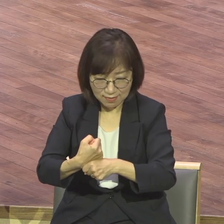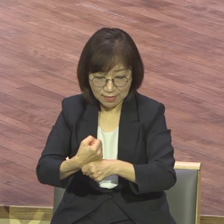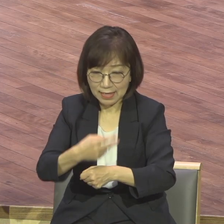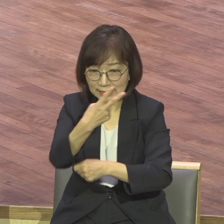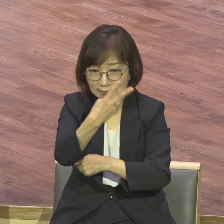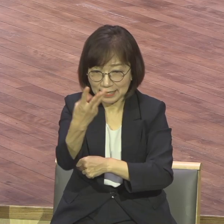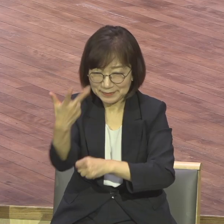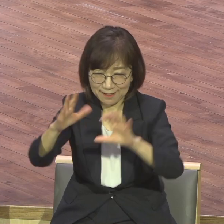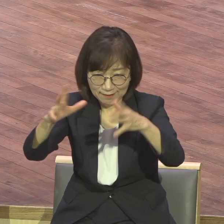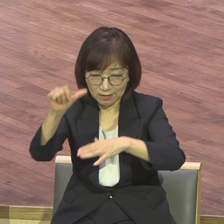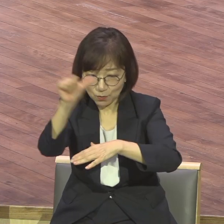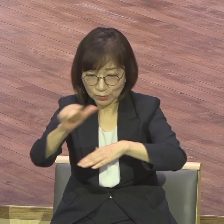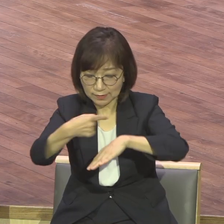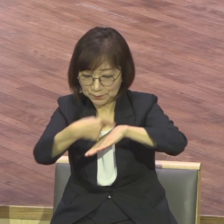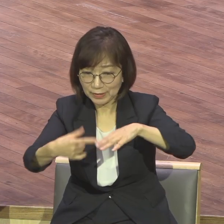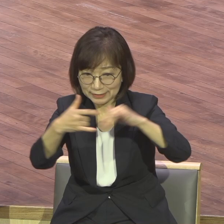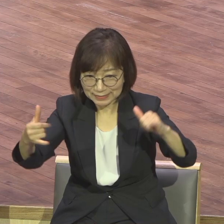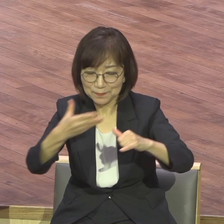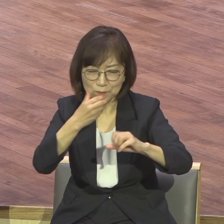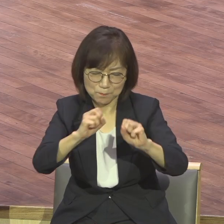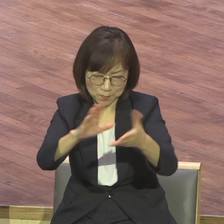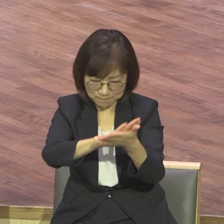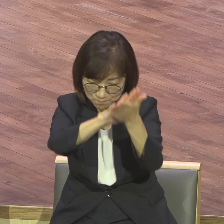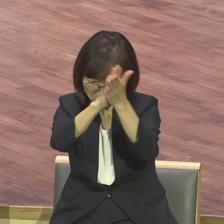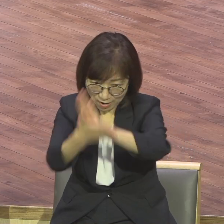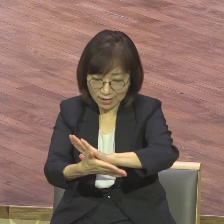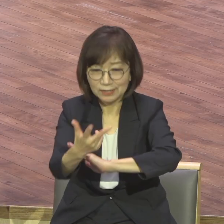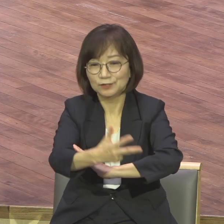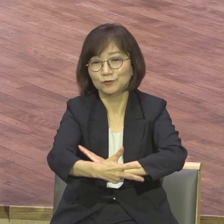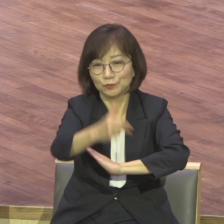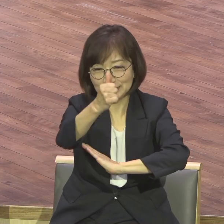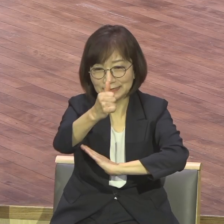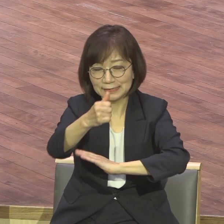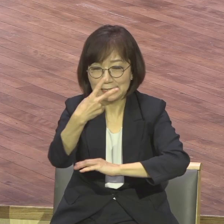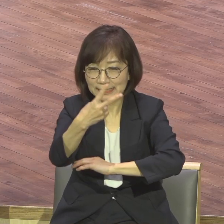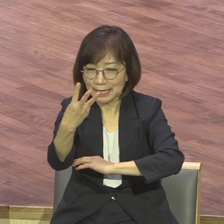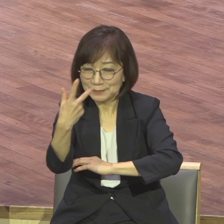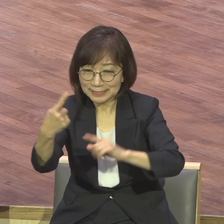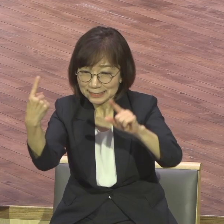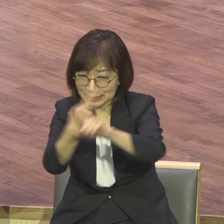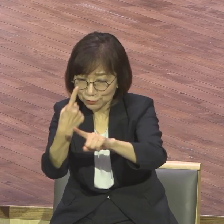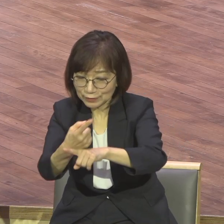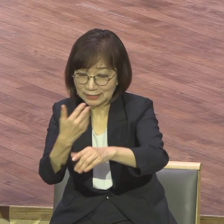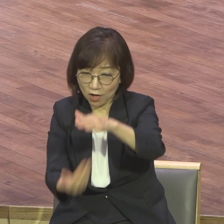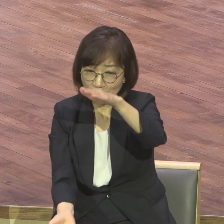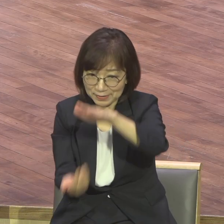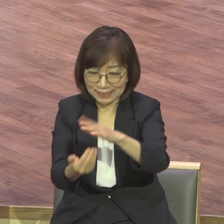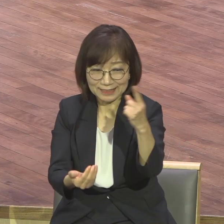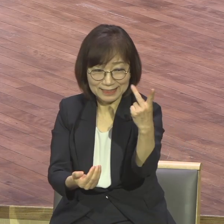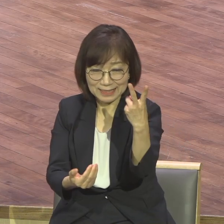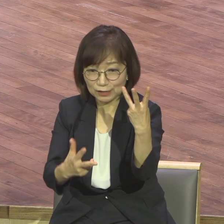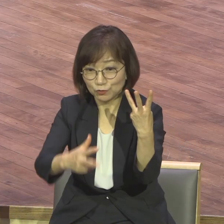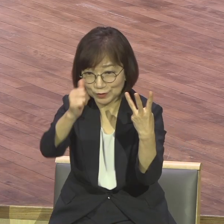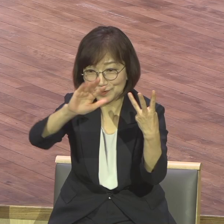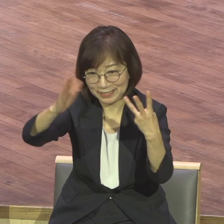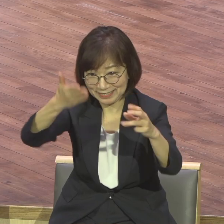5천종족 복음하에 주역 2, 3, 7 치유서미스로 당당히 서시기를 지엄으로 축복합니다 기도합시다